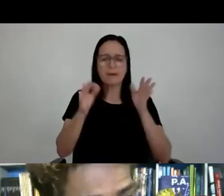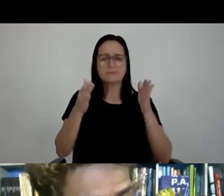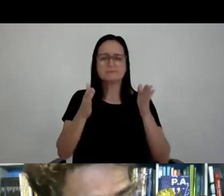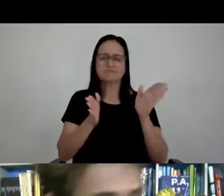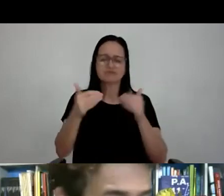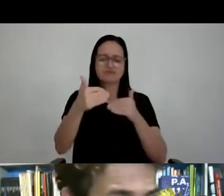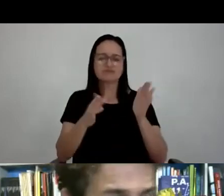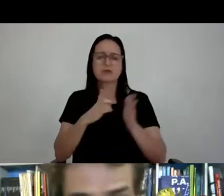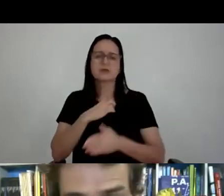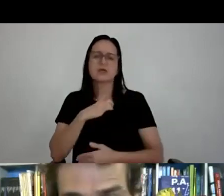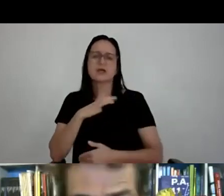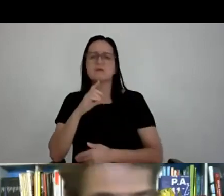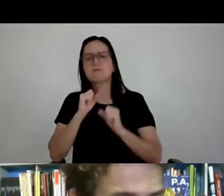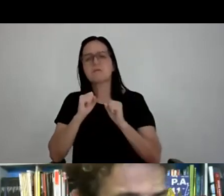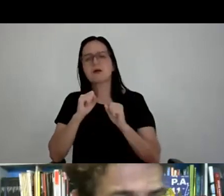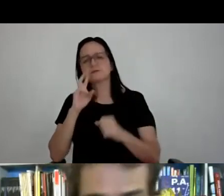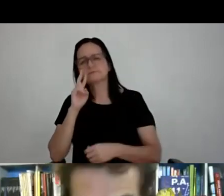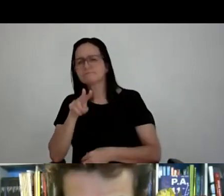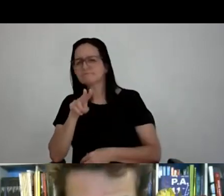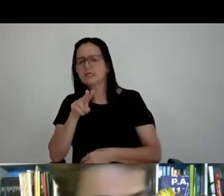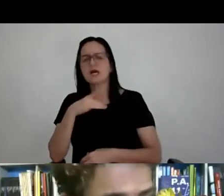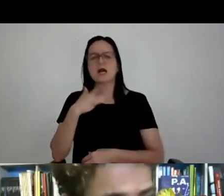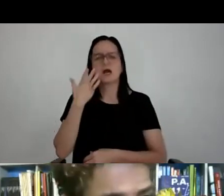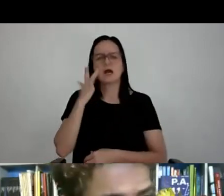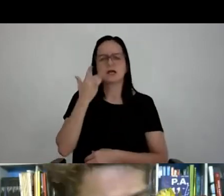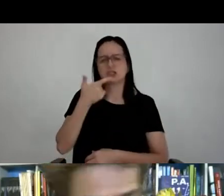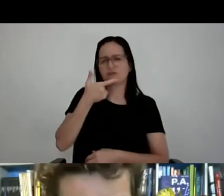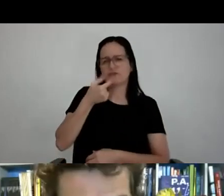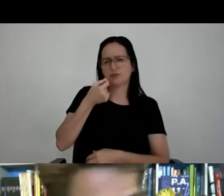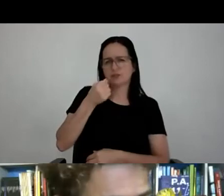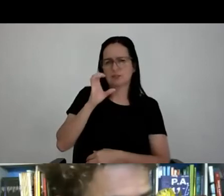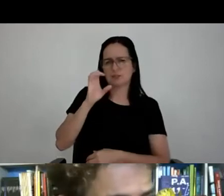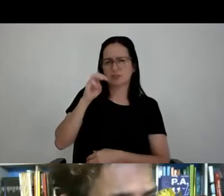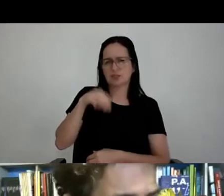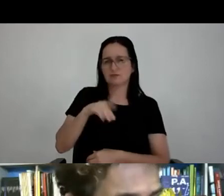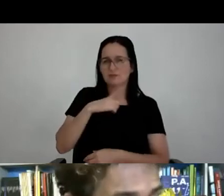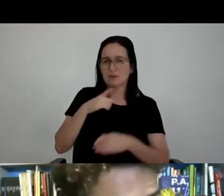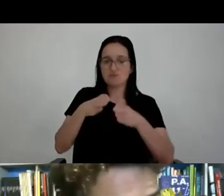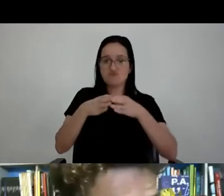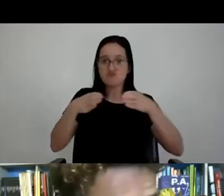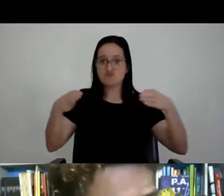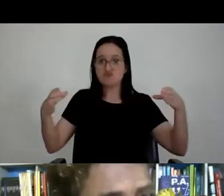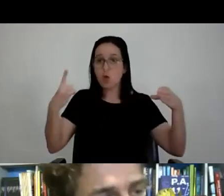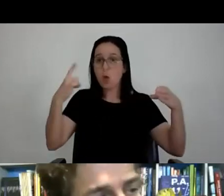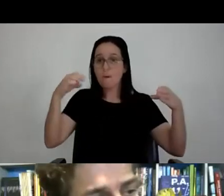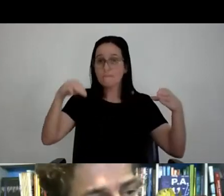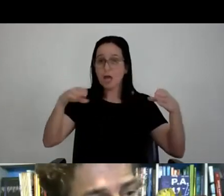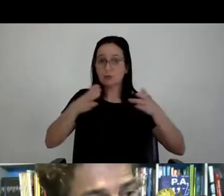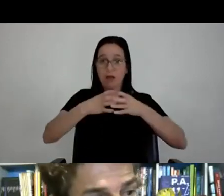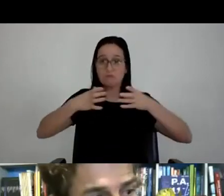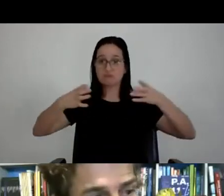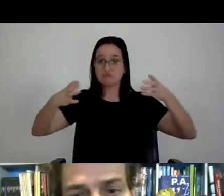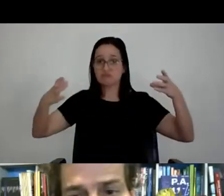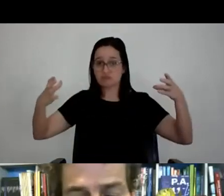essa peça pode, quem olha assim, pode achar que ela tem 20 centímetros, mas, na verdade, ela tem um metro de diâmetro. São peças grandes, são